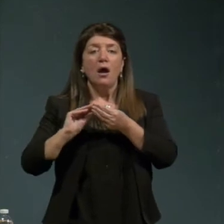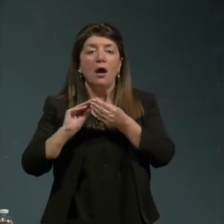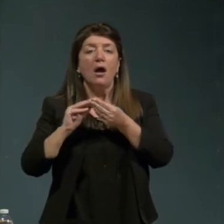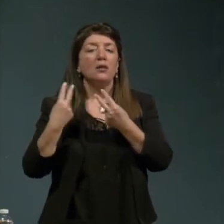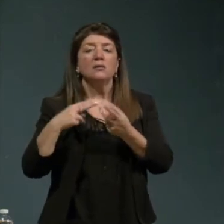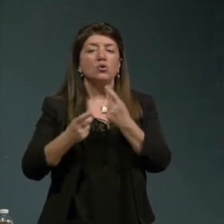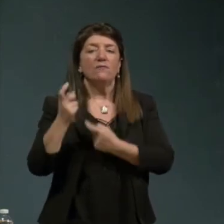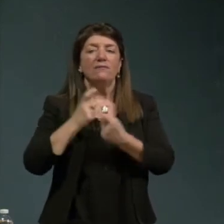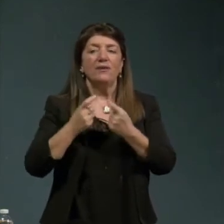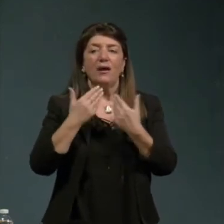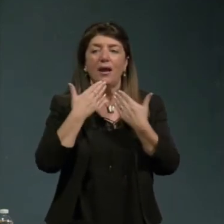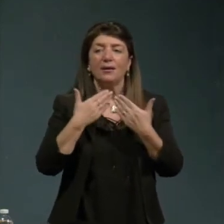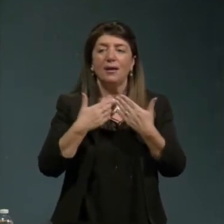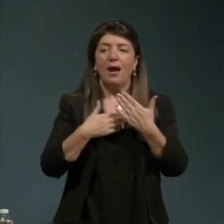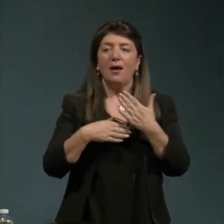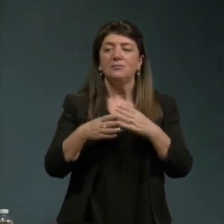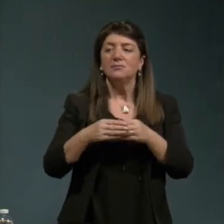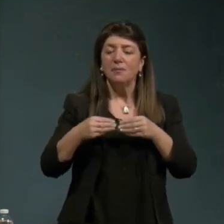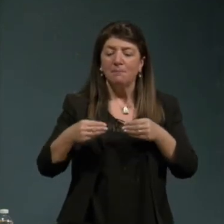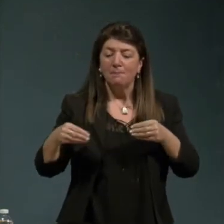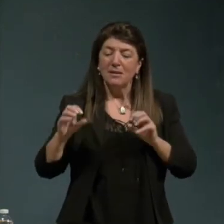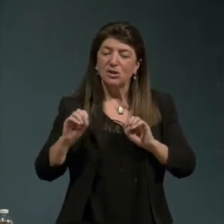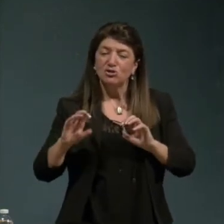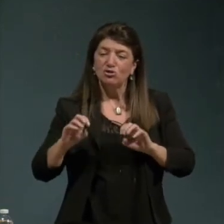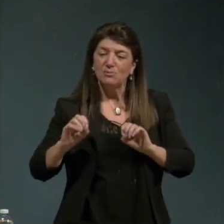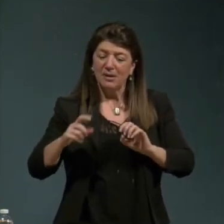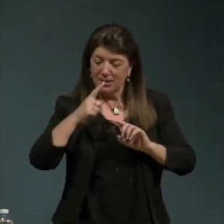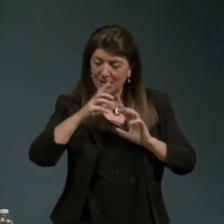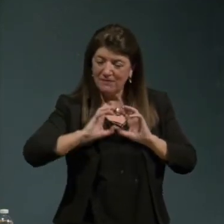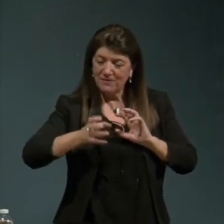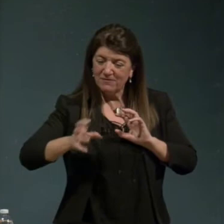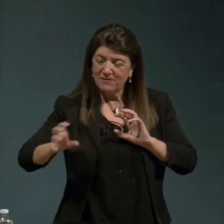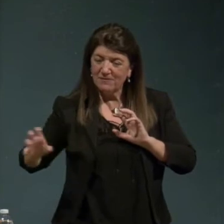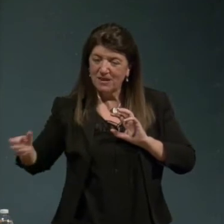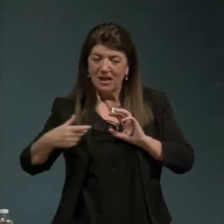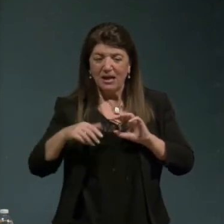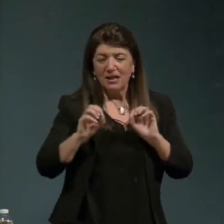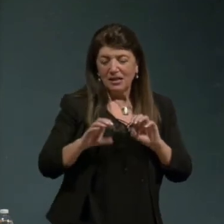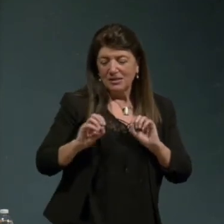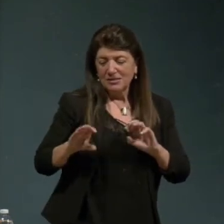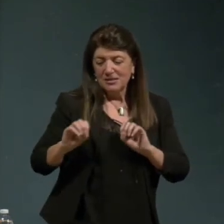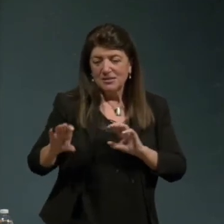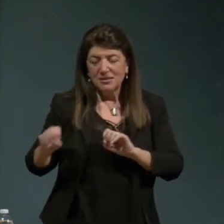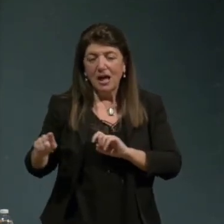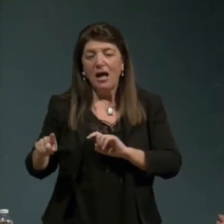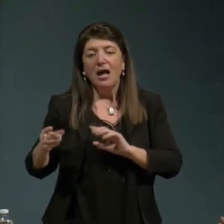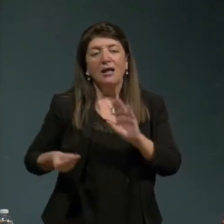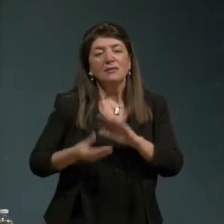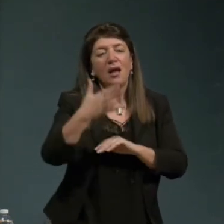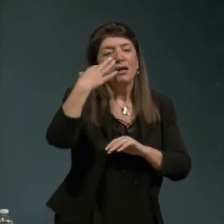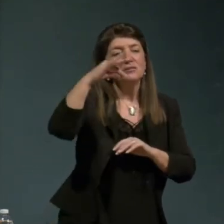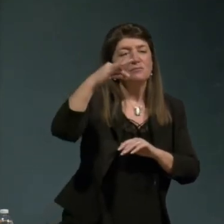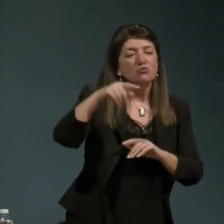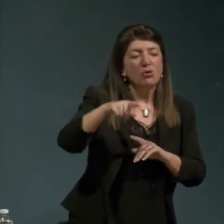e delle facoltà diverse separate cioè della specializzazione e compartimentazione